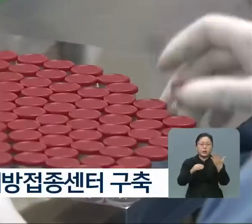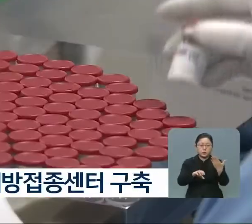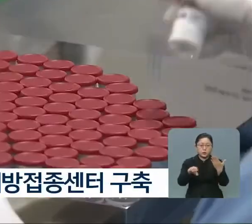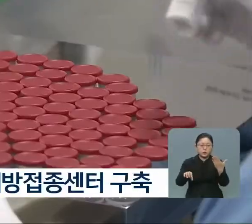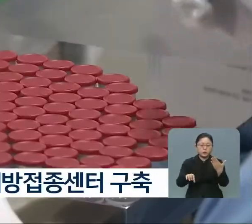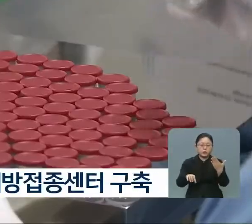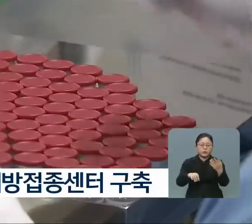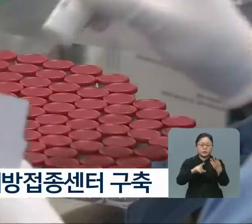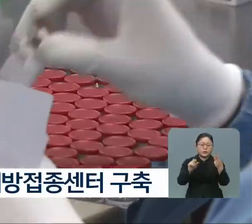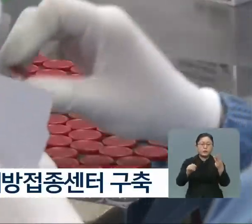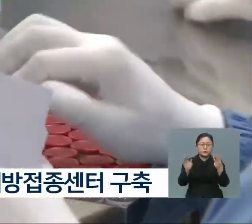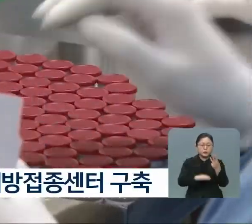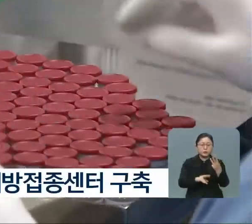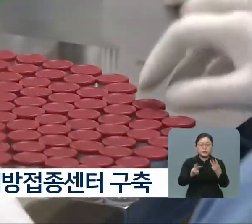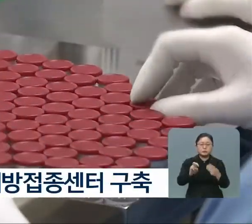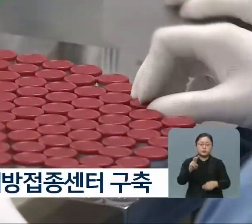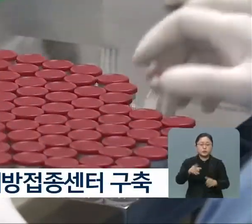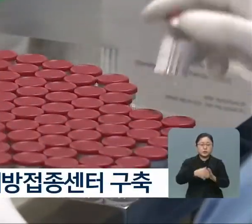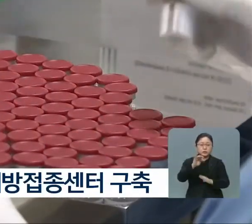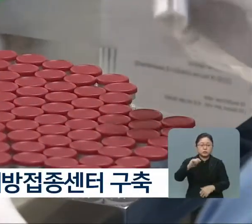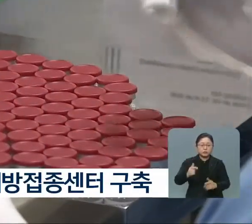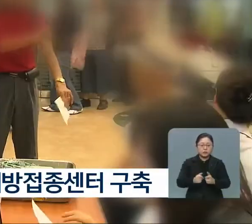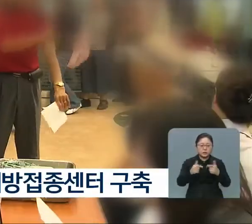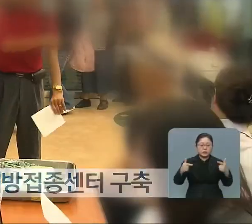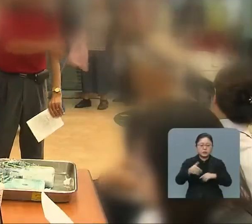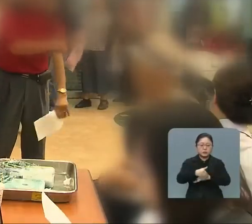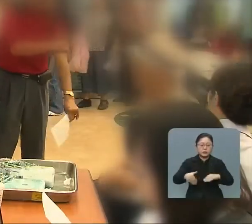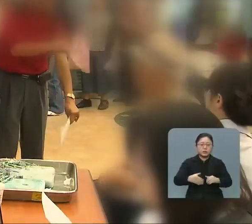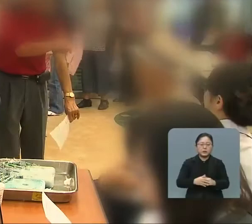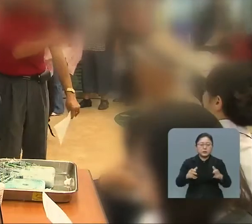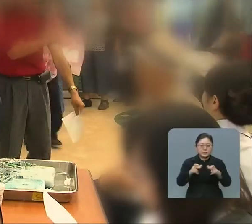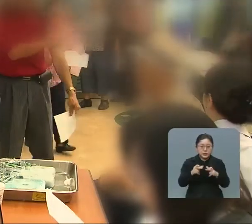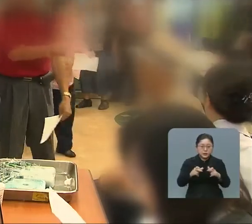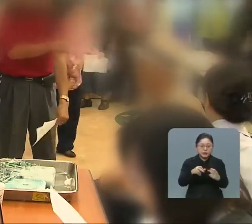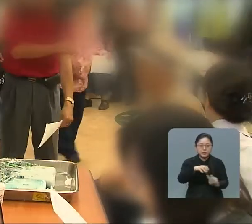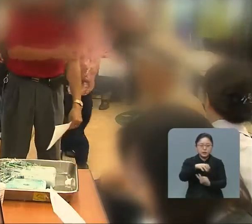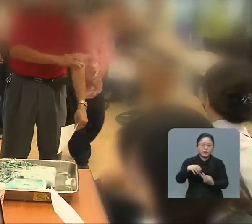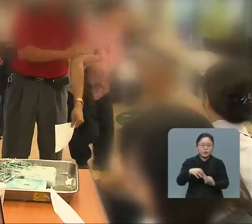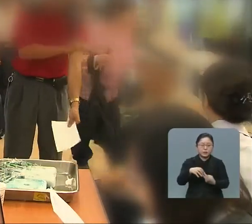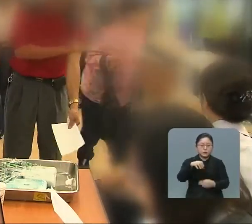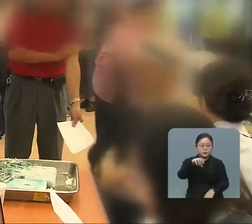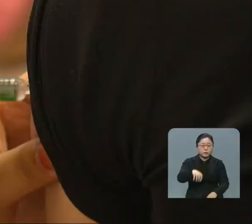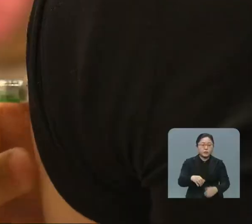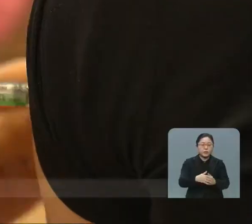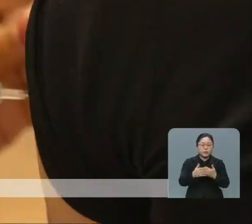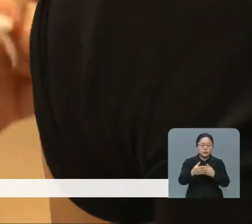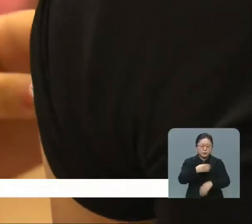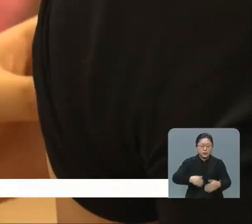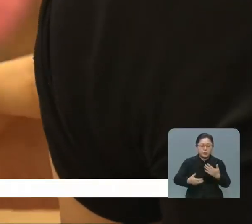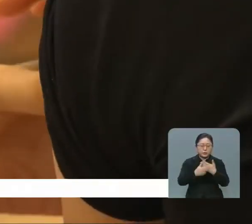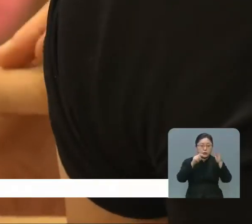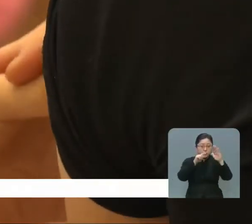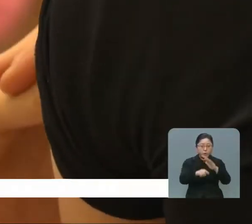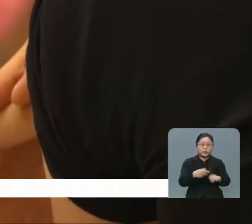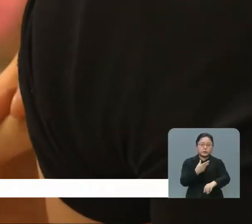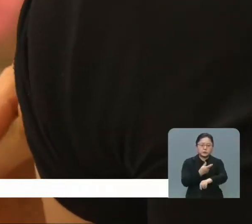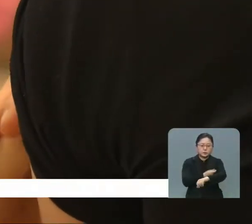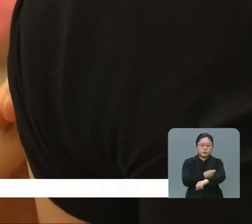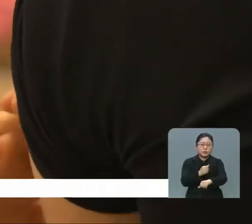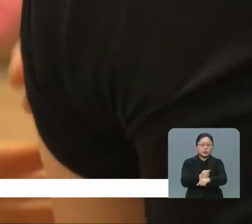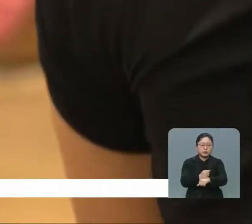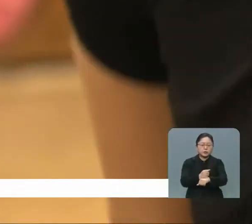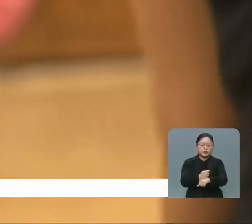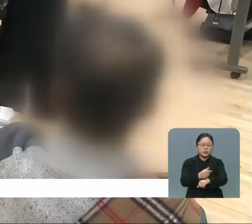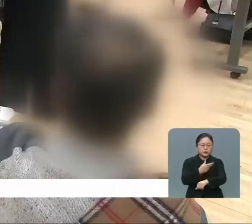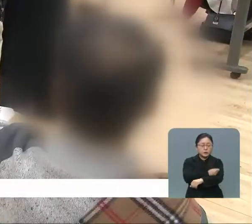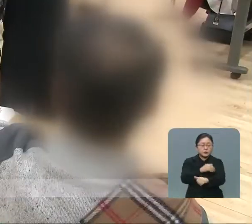시작으로 오는 3월부터 전체 시군으로 확대합니다. 장애인과 요양시설 등의 경우 보건소에서 방문 접종하고, 백신